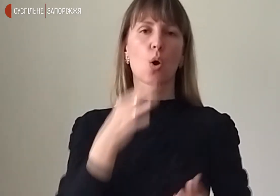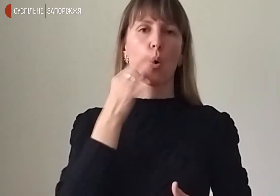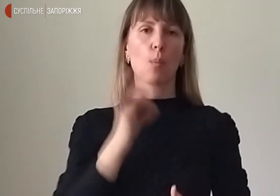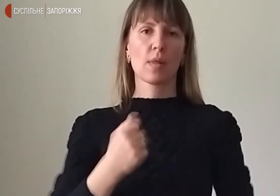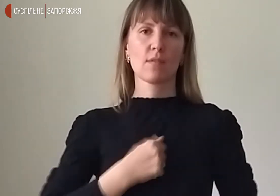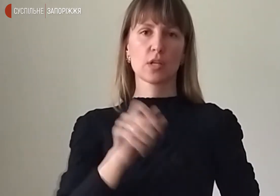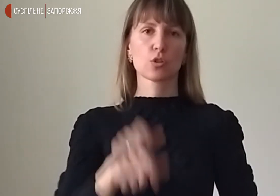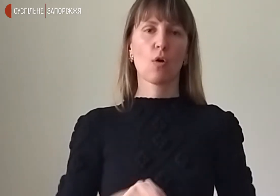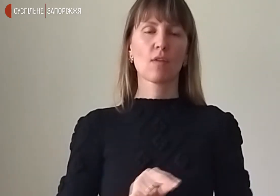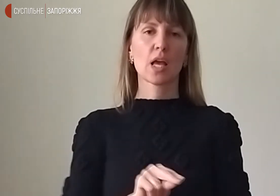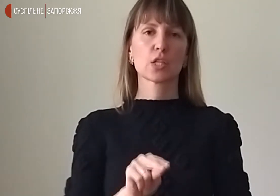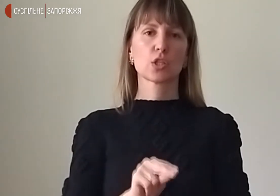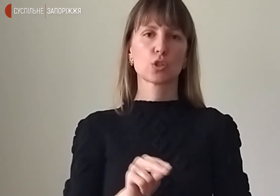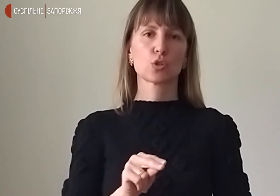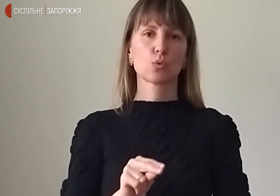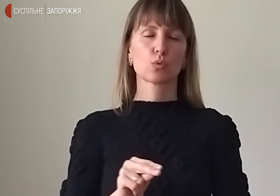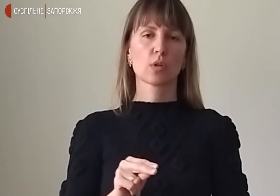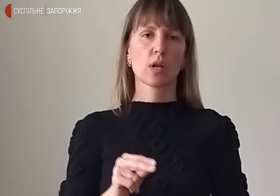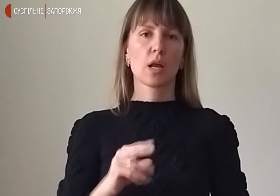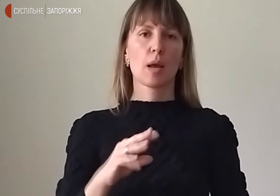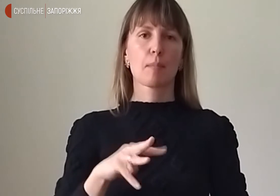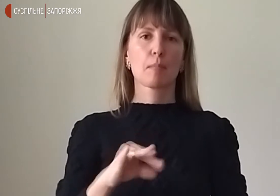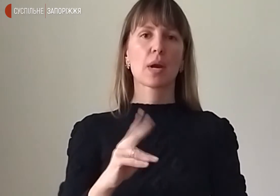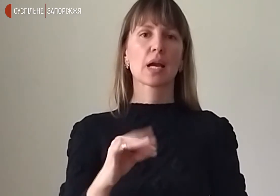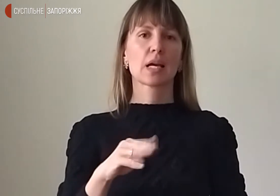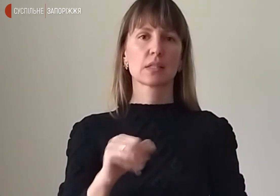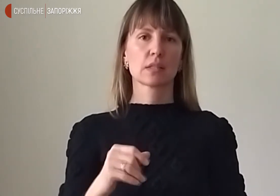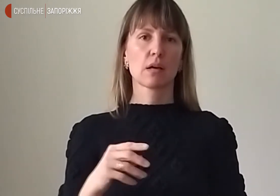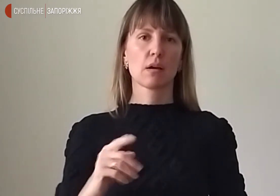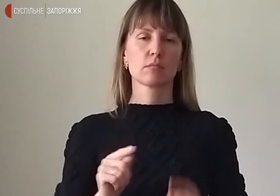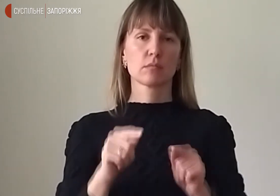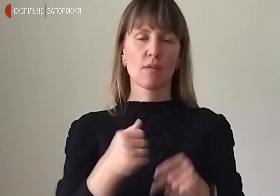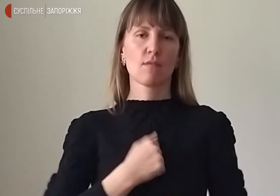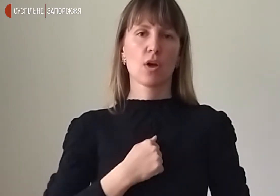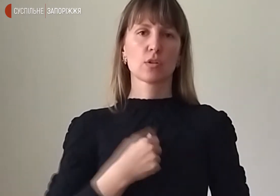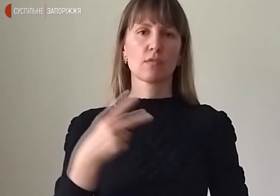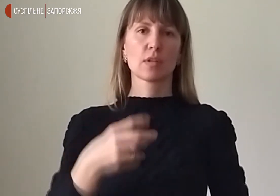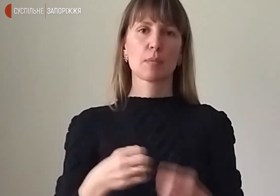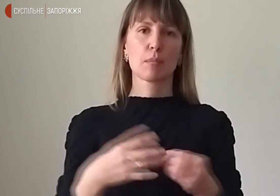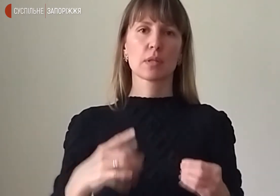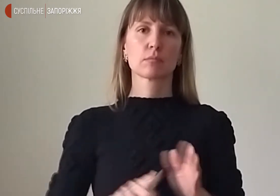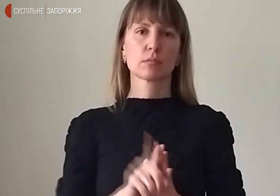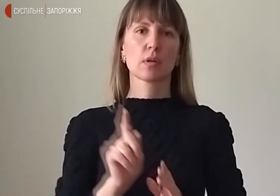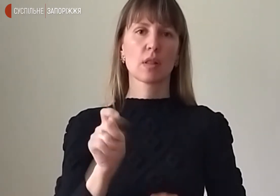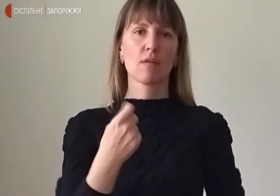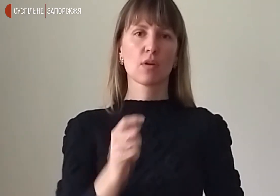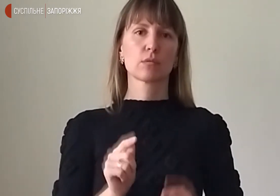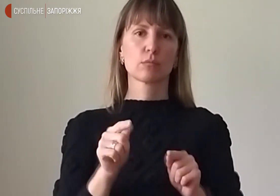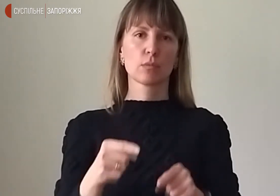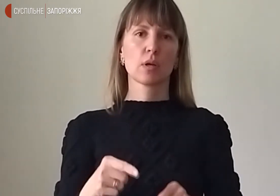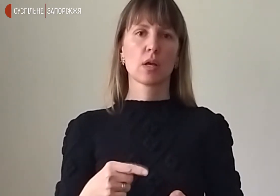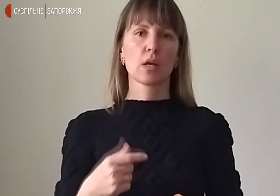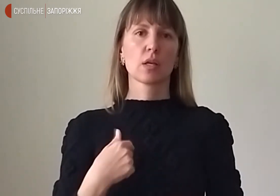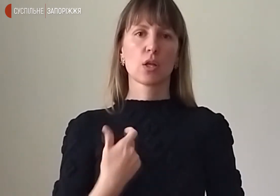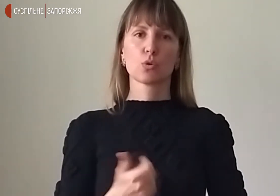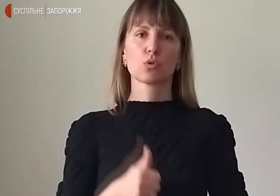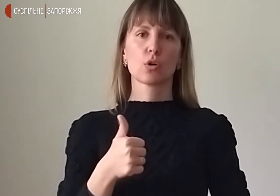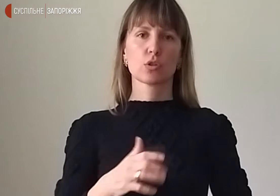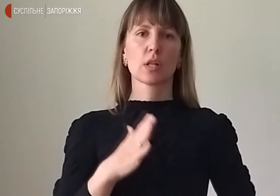метита у лавах Збройних сил України з 2015 року. Спочатку, як попав на фронт, ми дуже добре тренували.